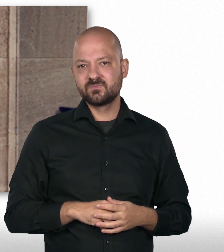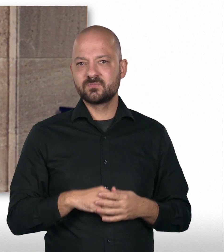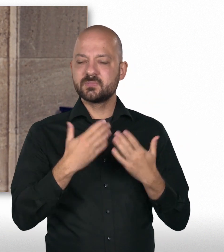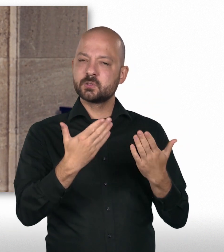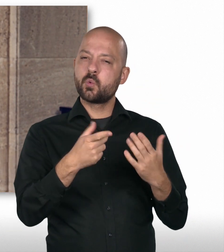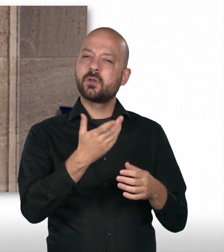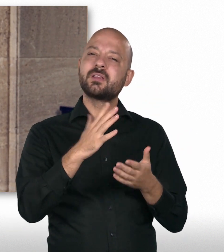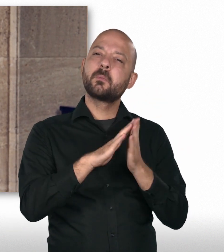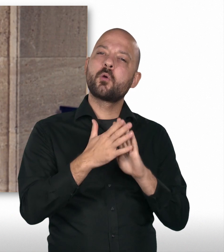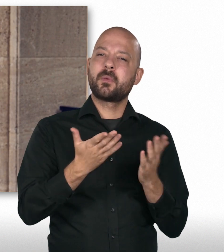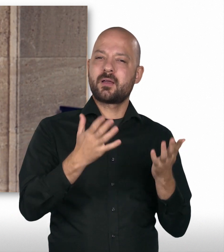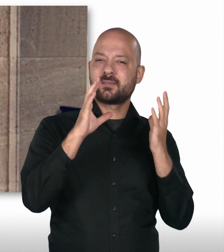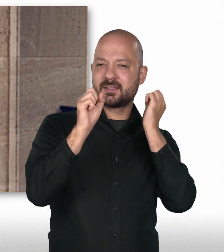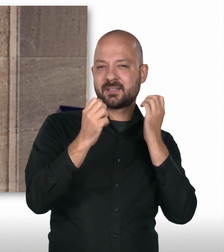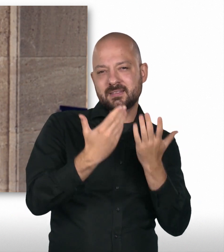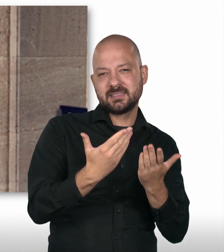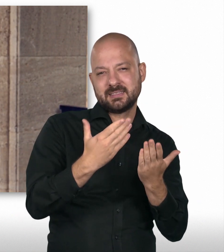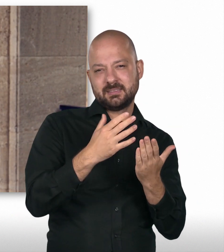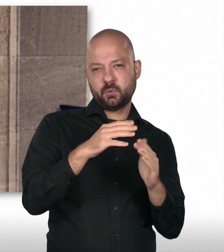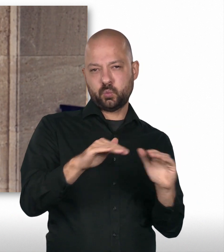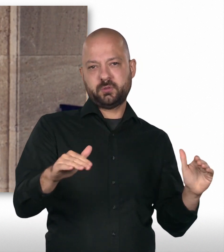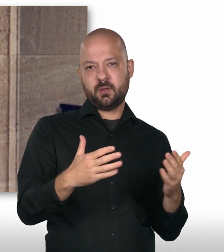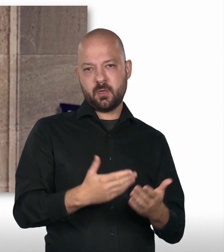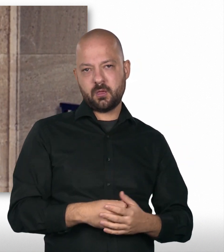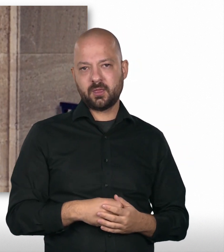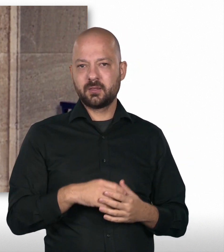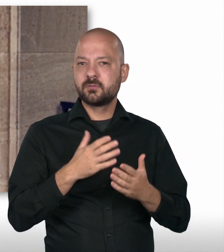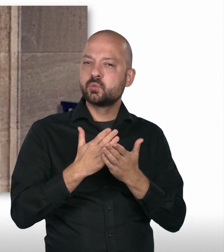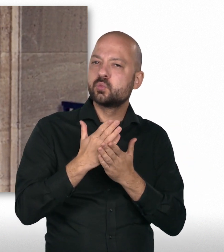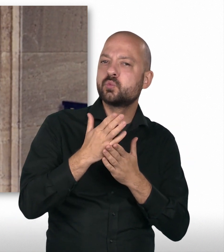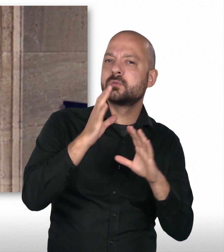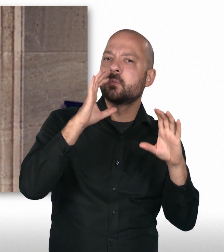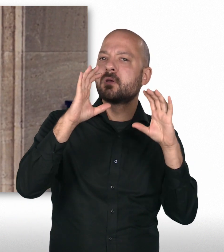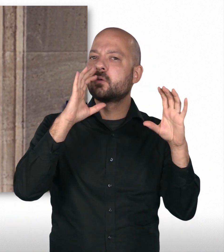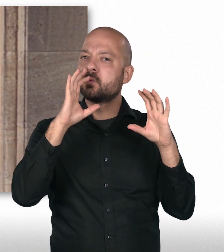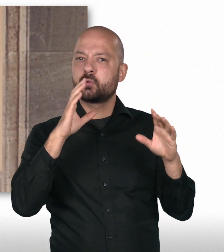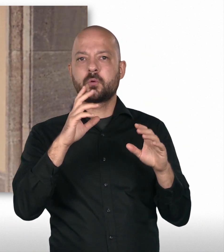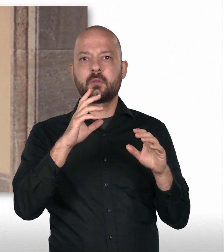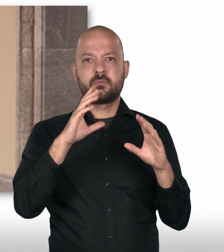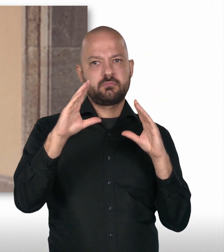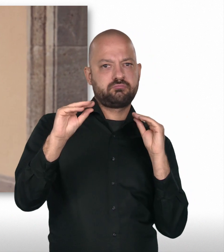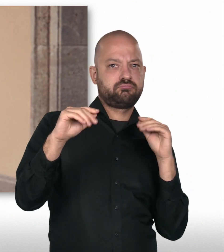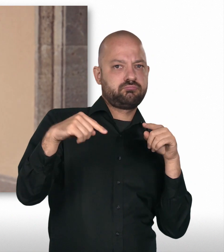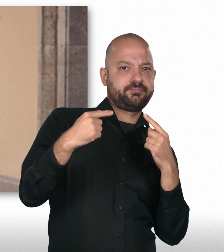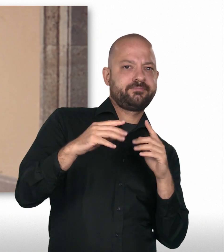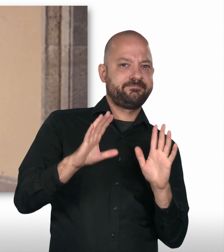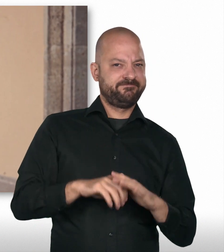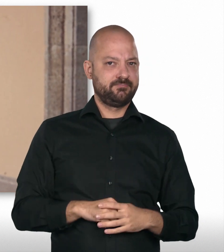reden. Und das ist die Kernidee der Diplomatie, dass man nicht aufhört, miteinander zu reden, dass man die